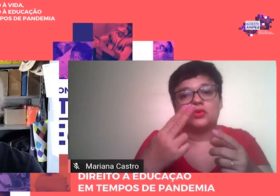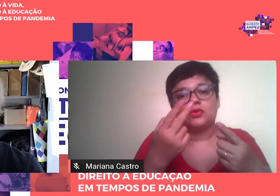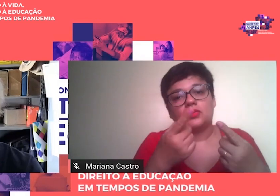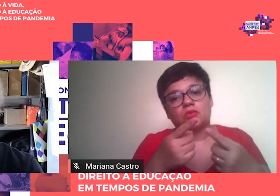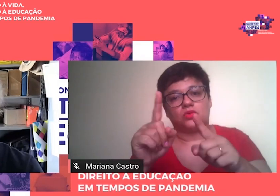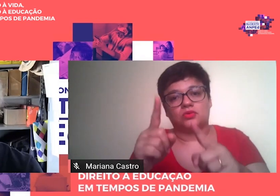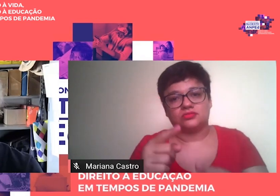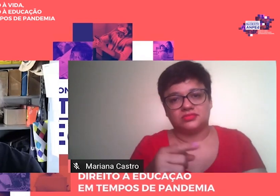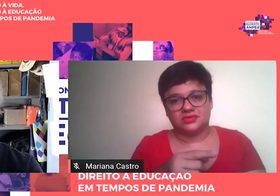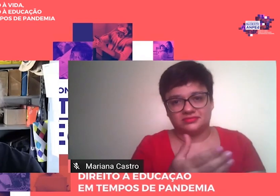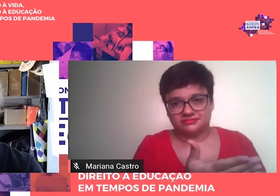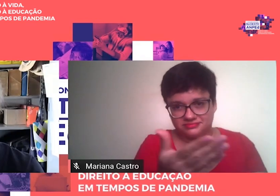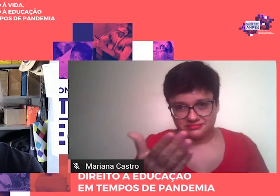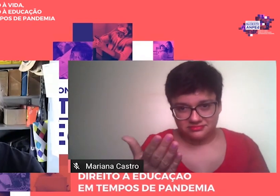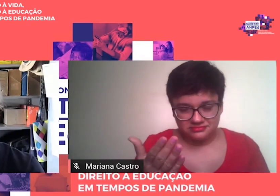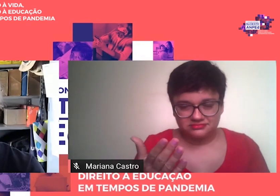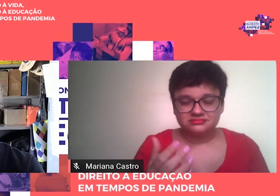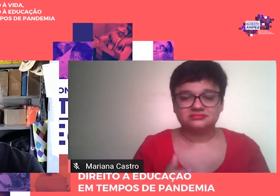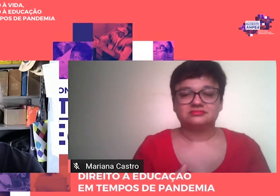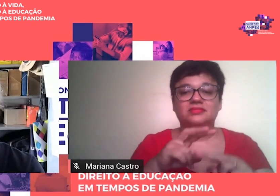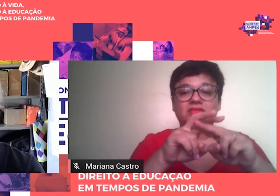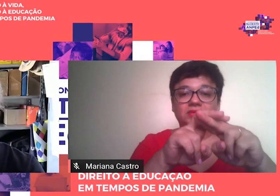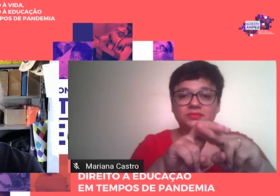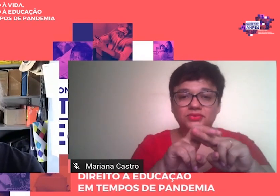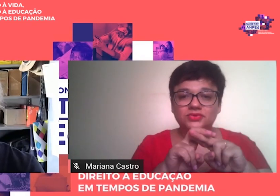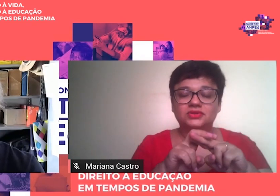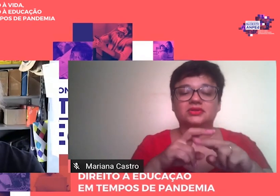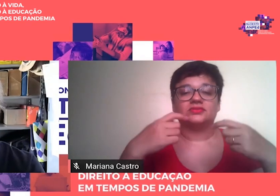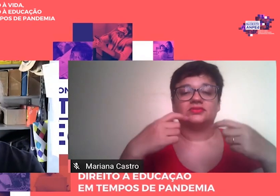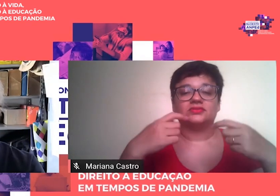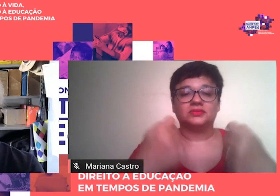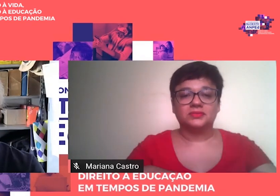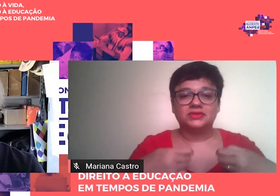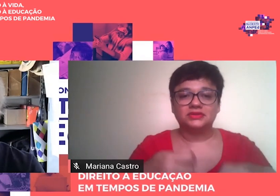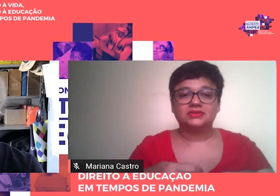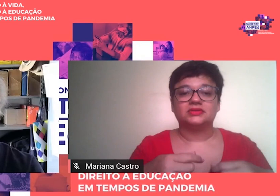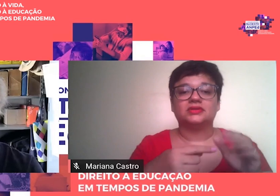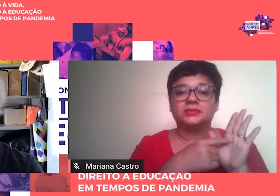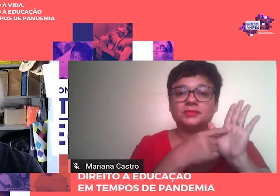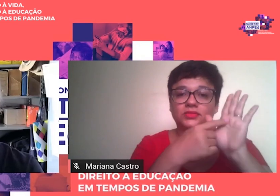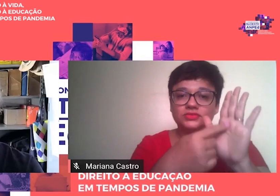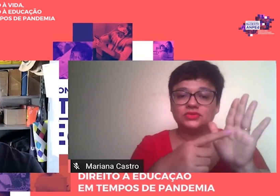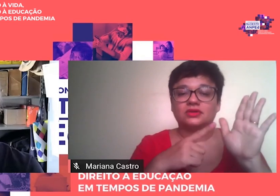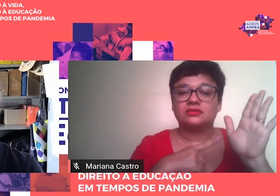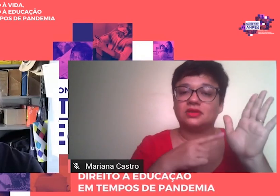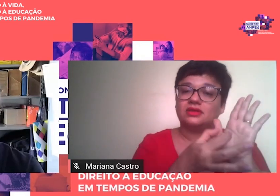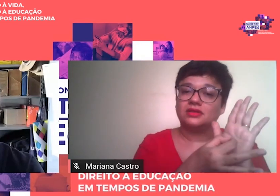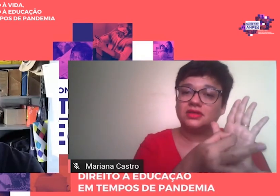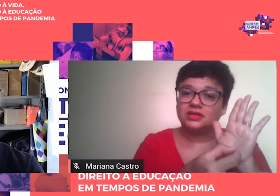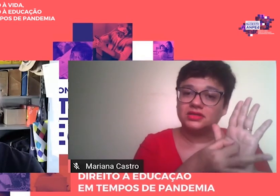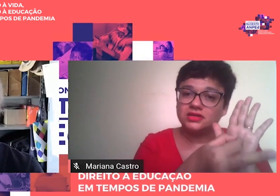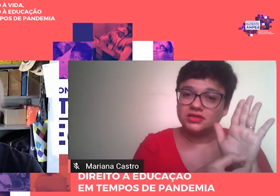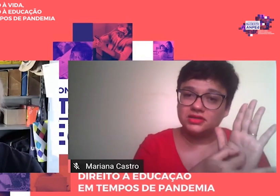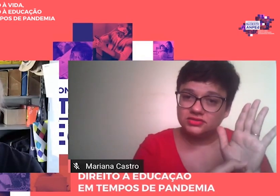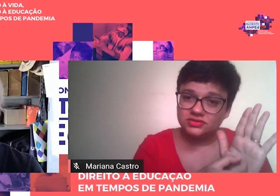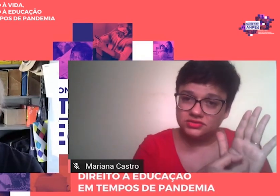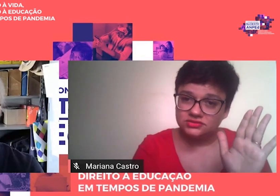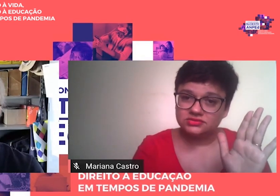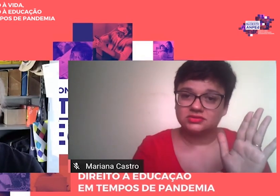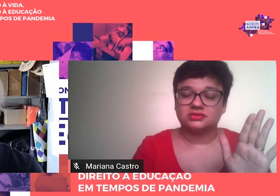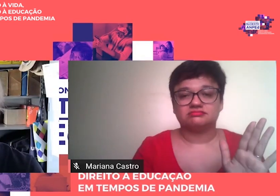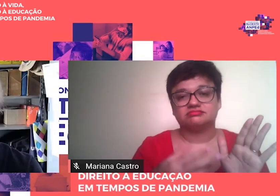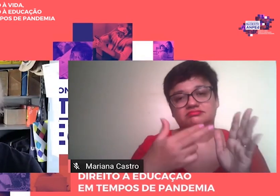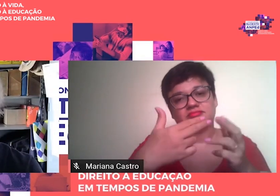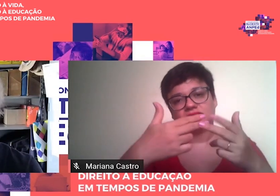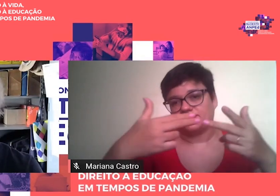acertado a indicar a apropriação à crítica de Autusser, Bourdieu e